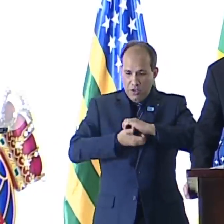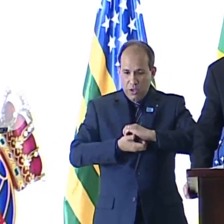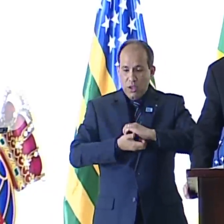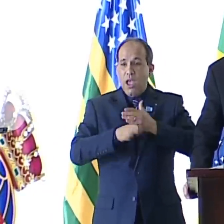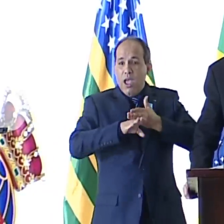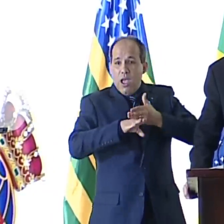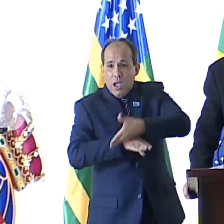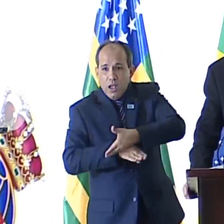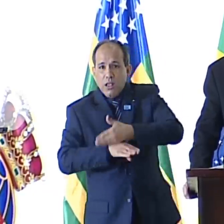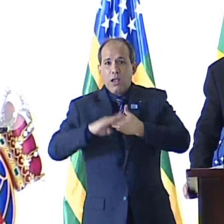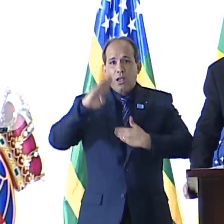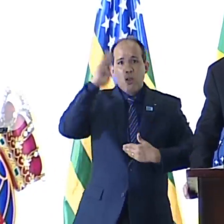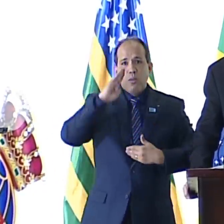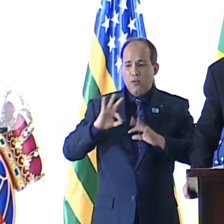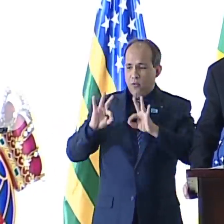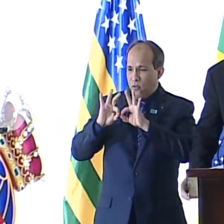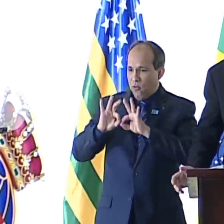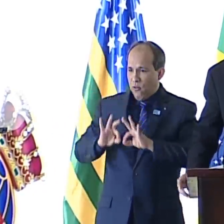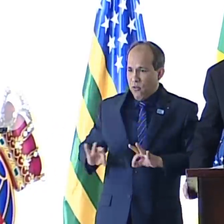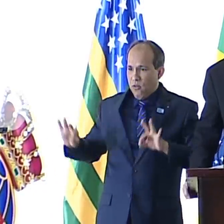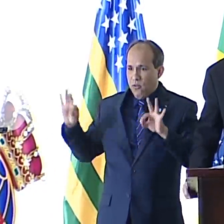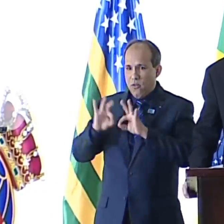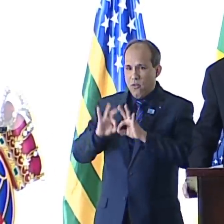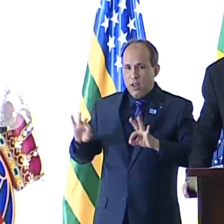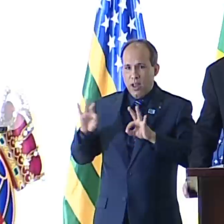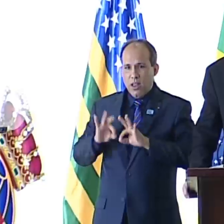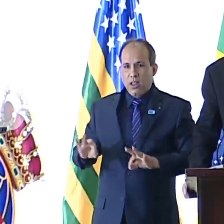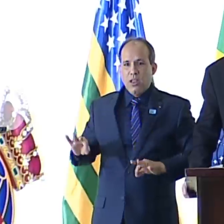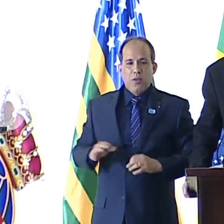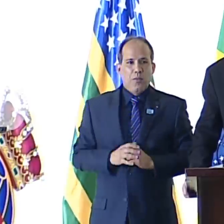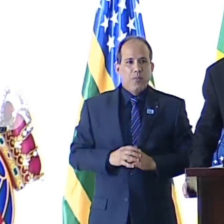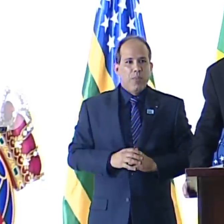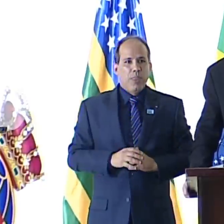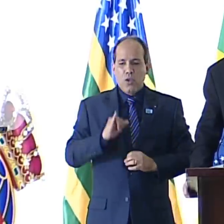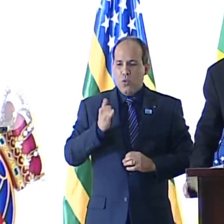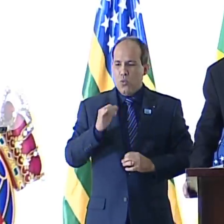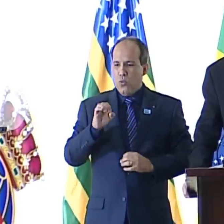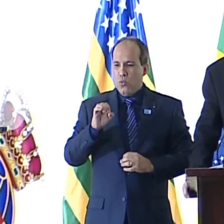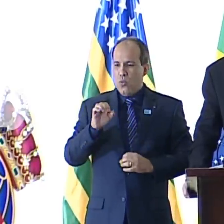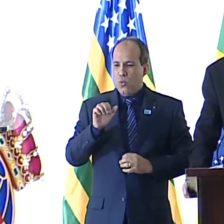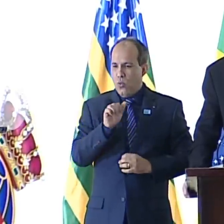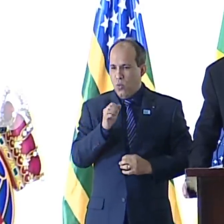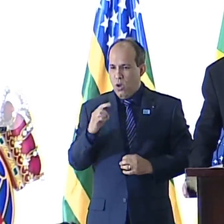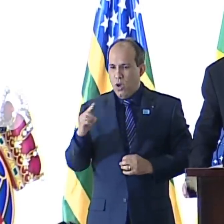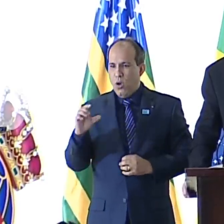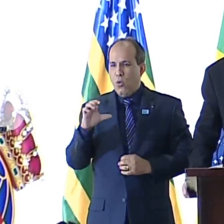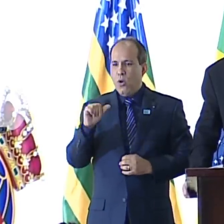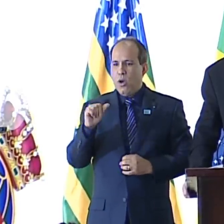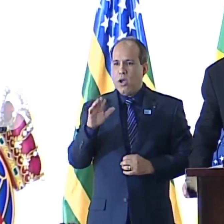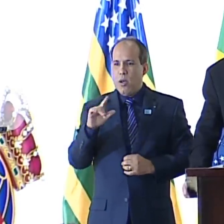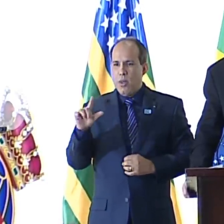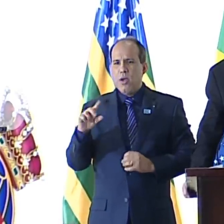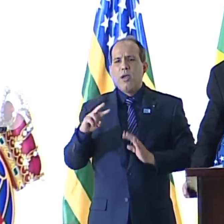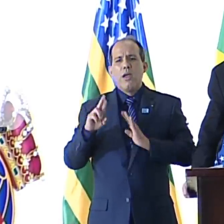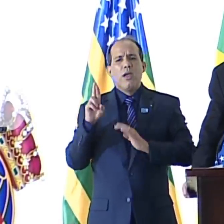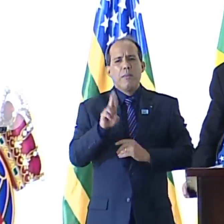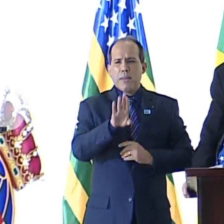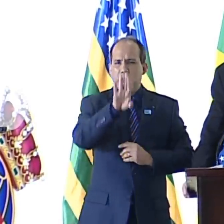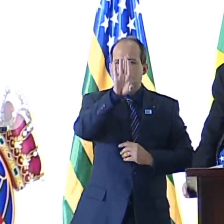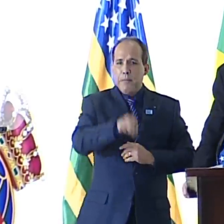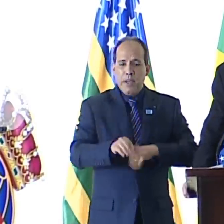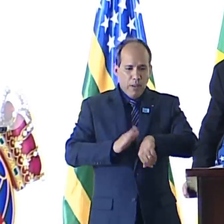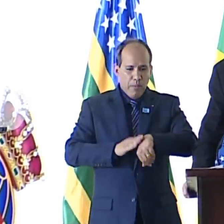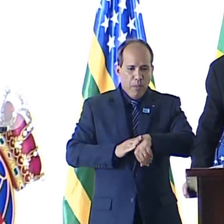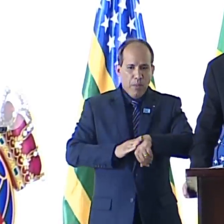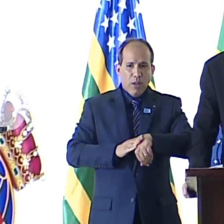Os seguintes versos do Alto do Frade, de João Cabral de Melo Neto, acho que representam bem este momento da